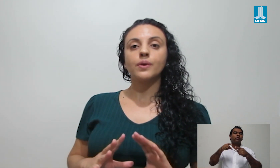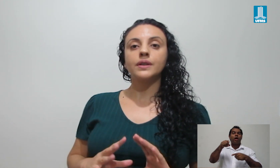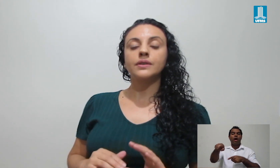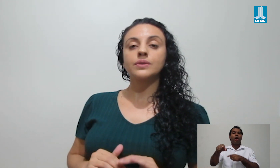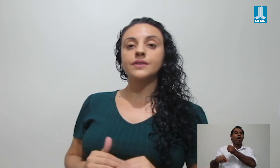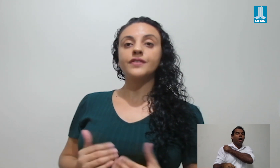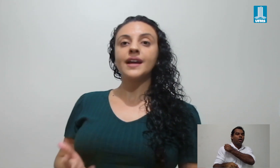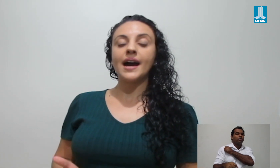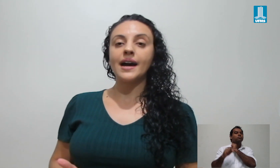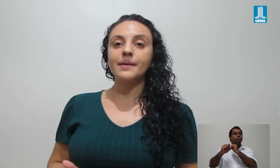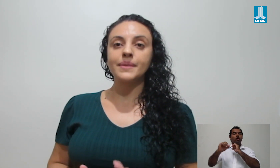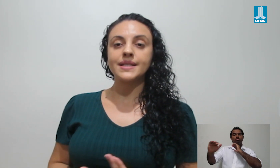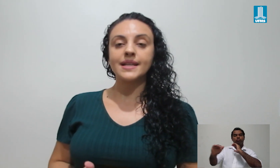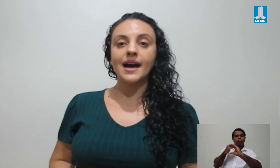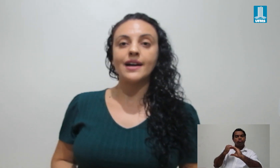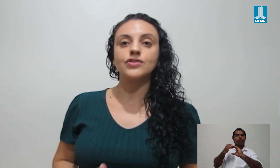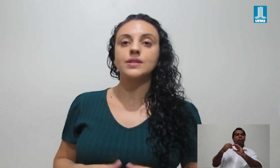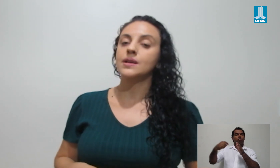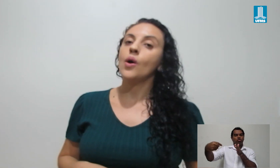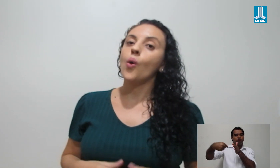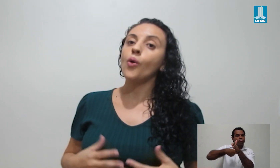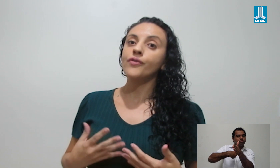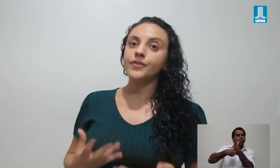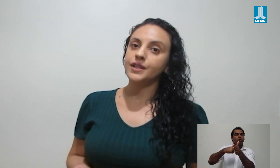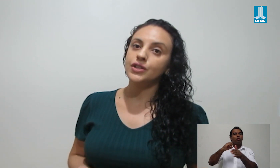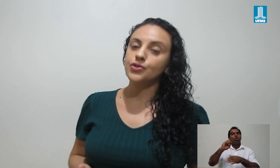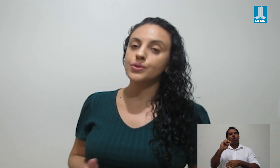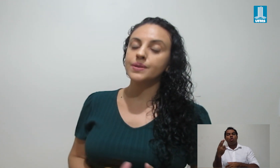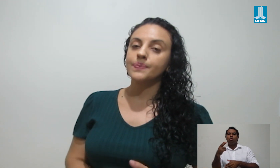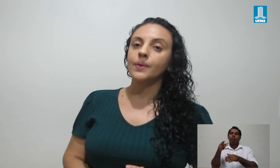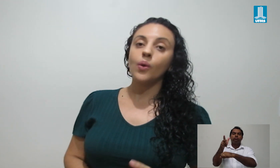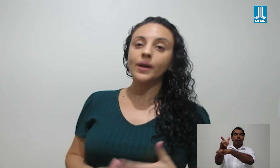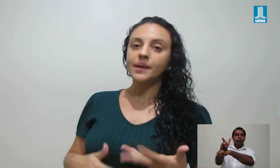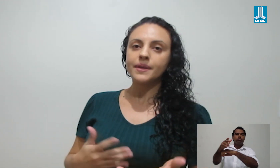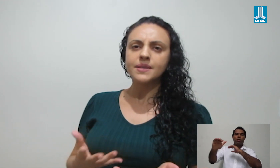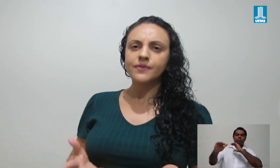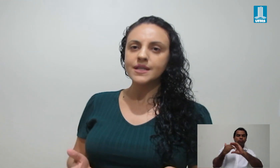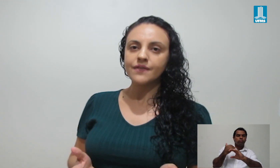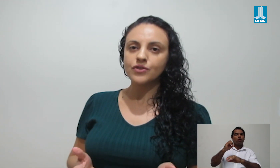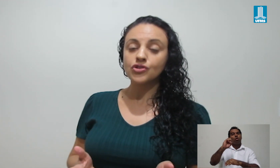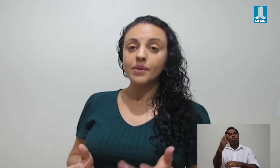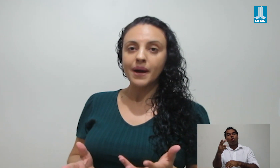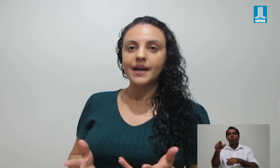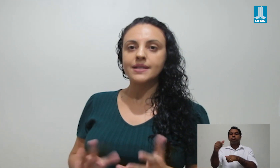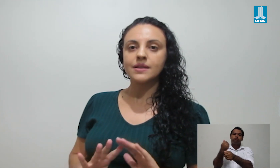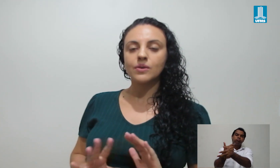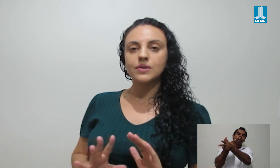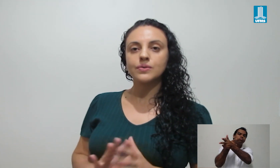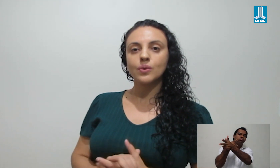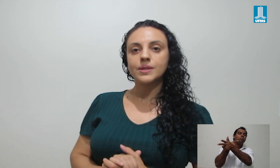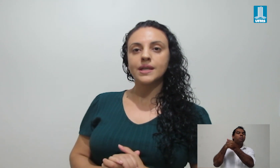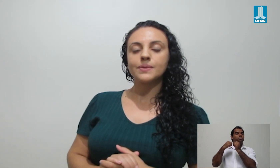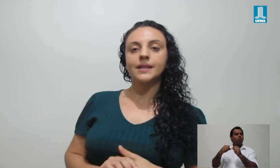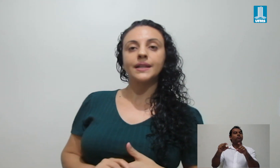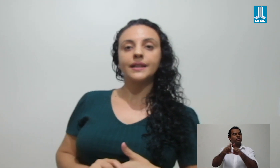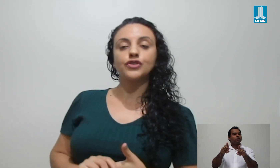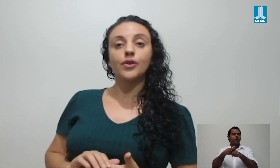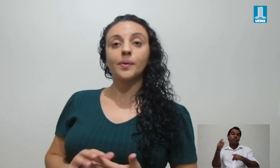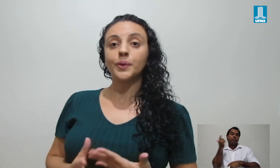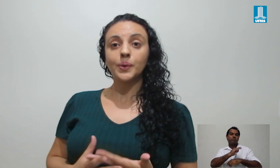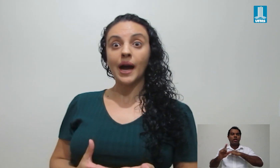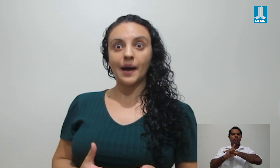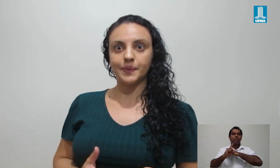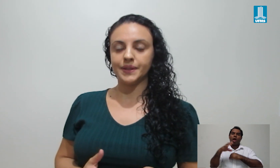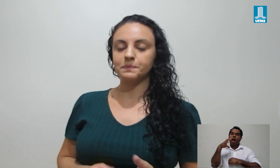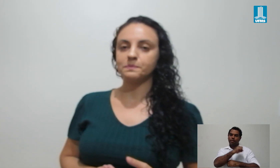acadêmicos podem nos enviar mensagens ou vídeos ou até mesmo fazer videochamadas que nós conseguimos atender